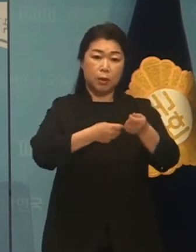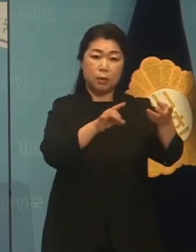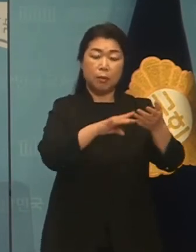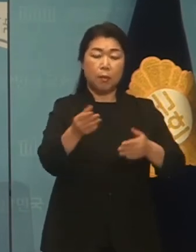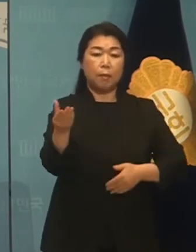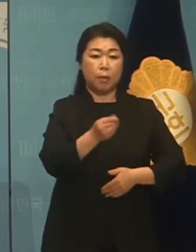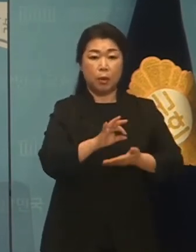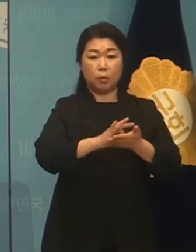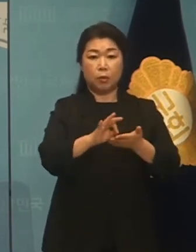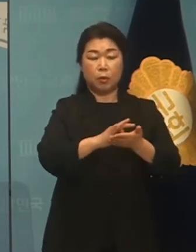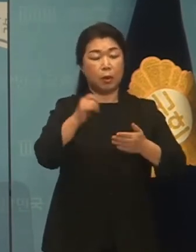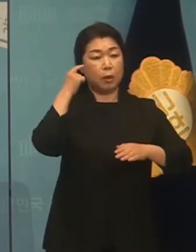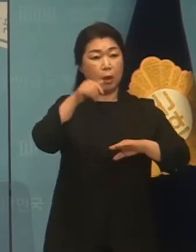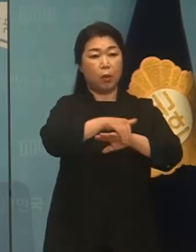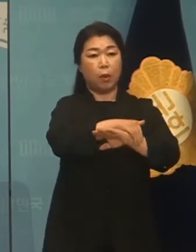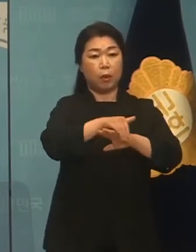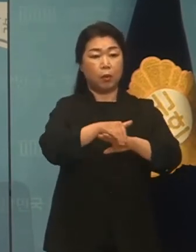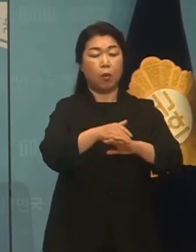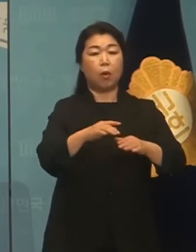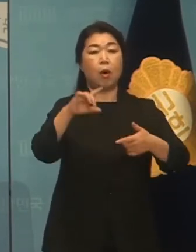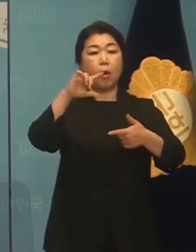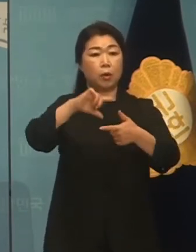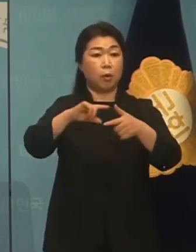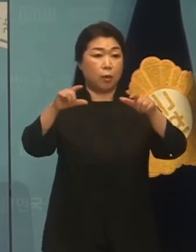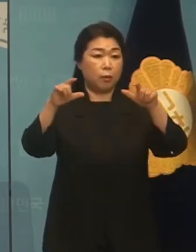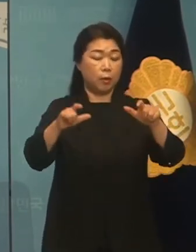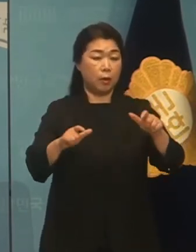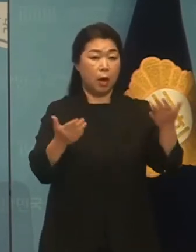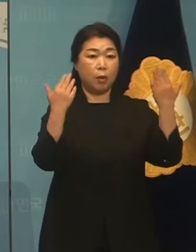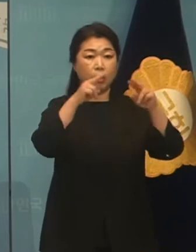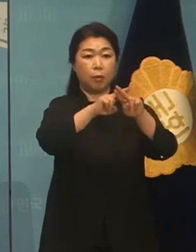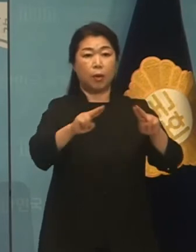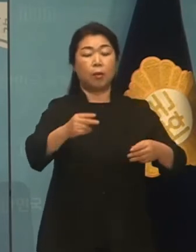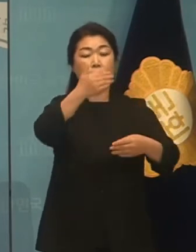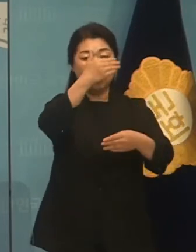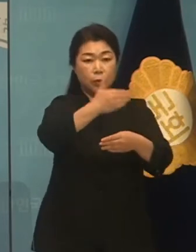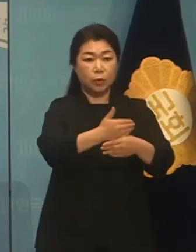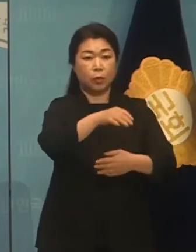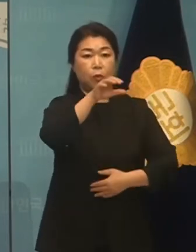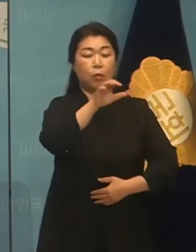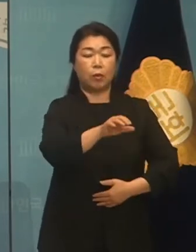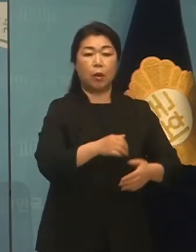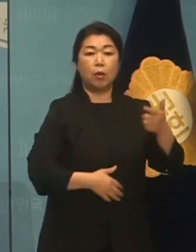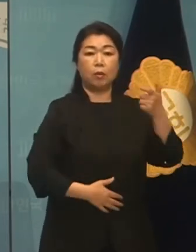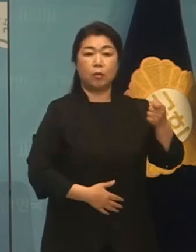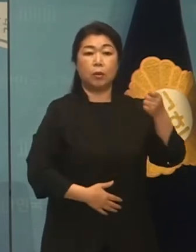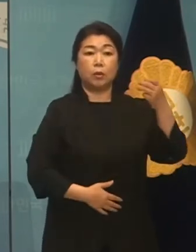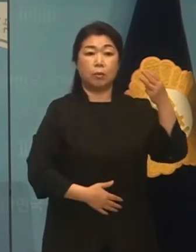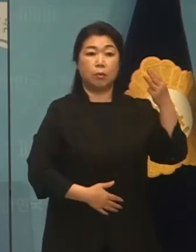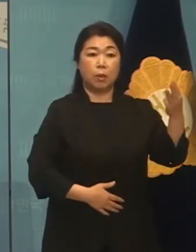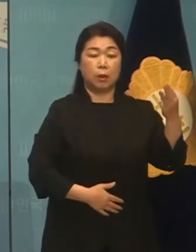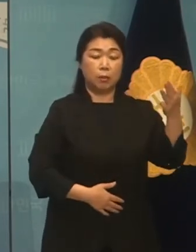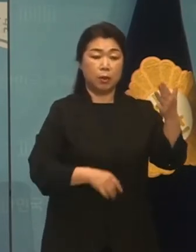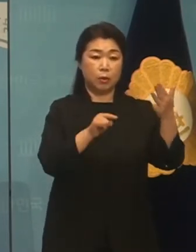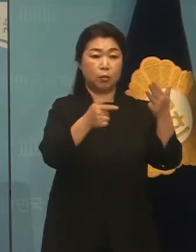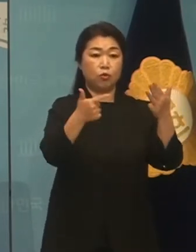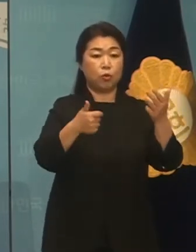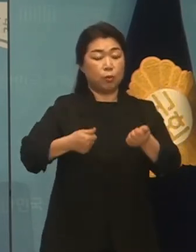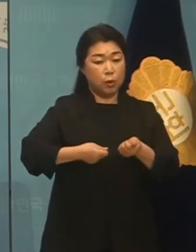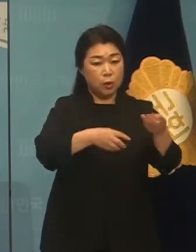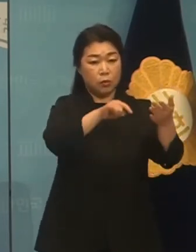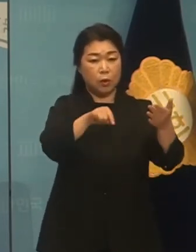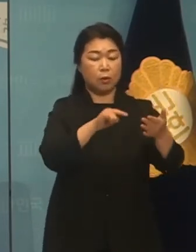대이며 동남은 폐교 6필지 중 22